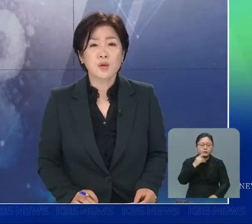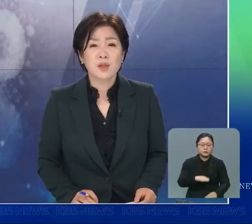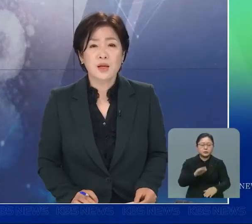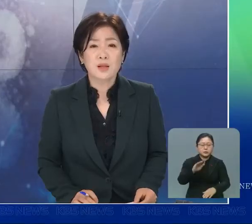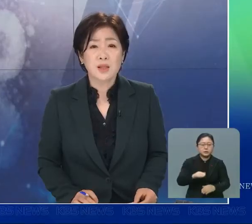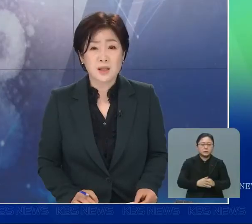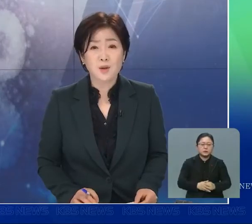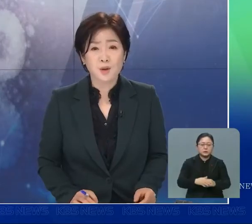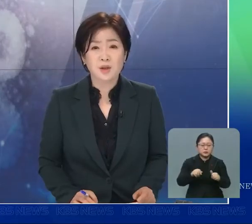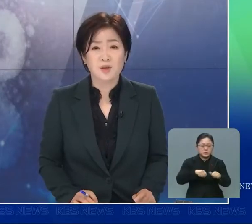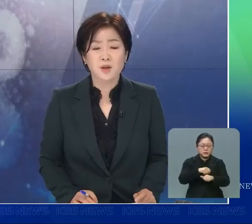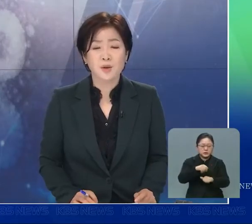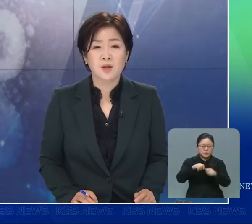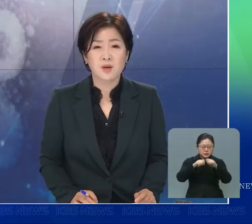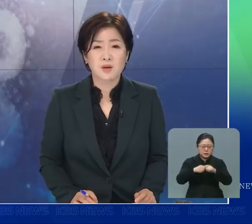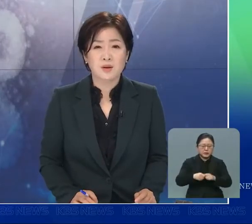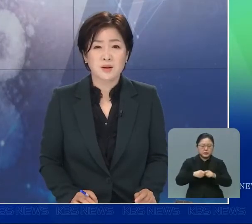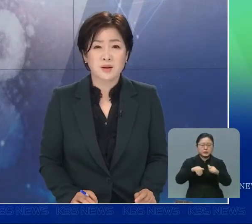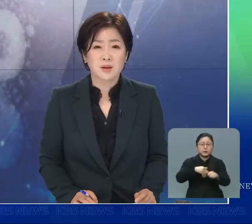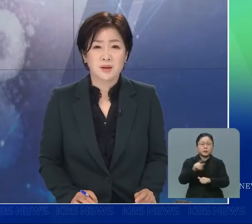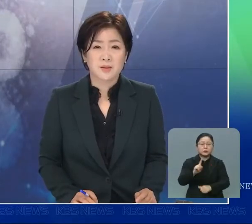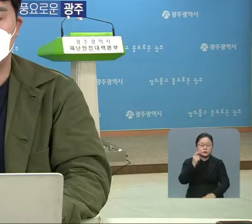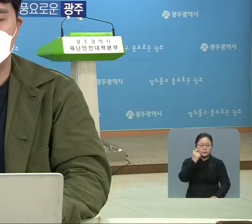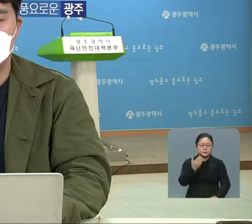손준수 기자, 자세한 소식 전해주시죠.